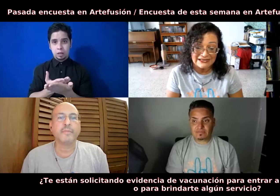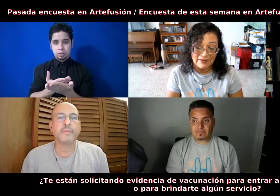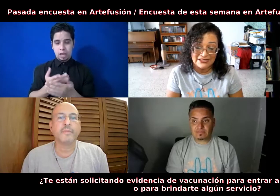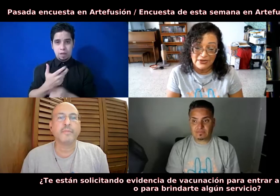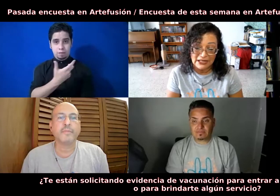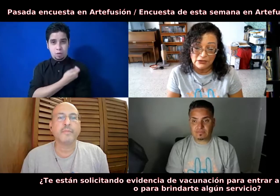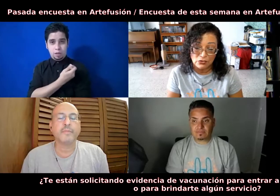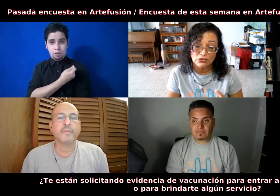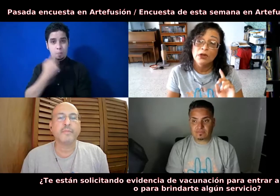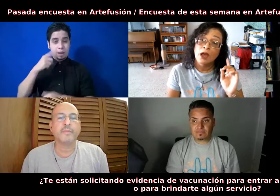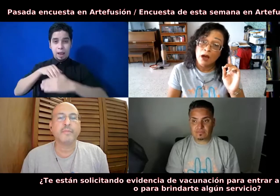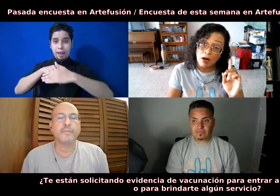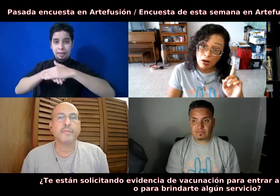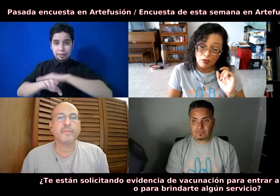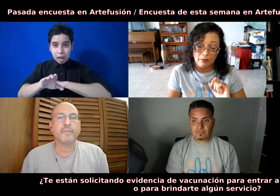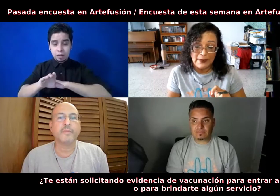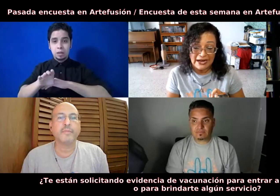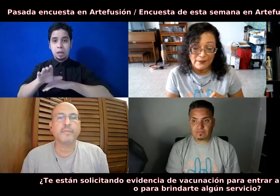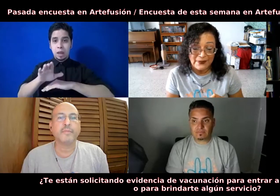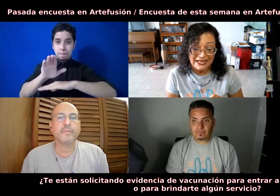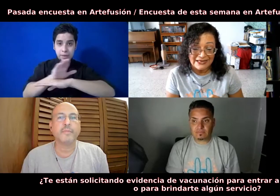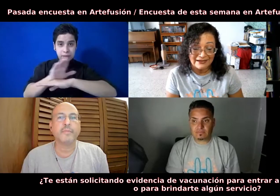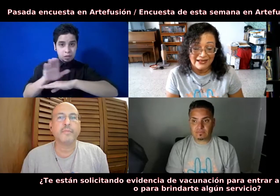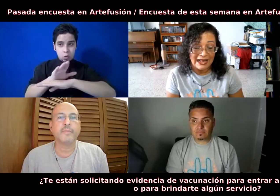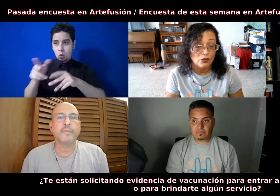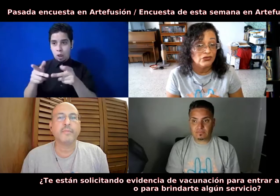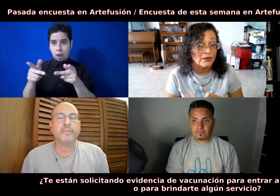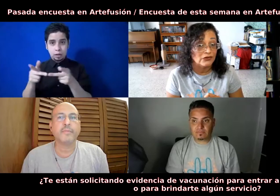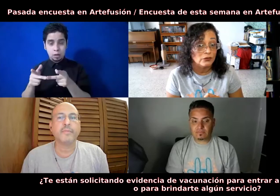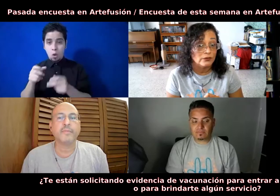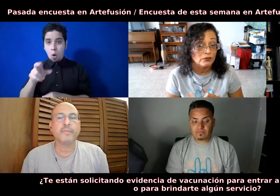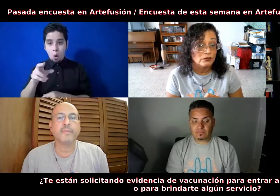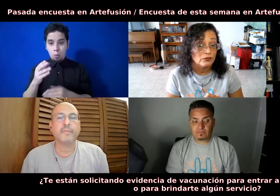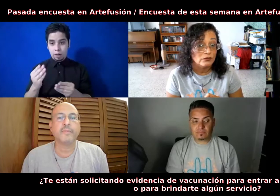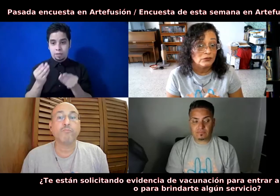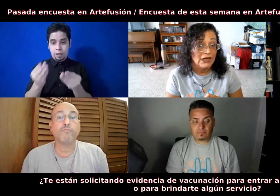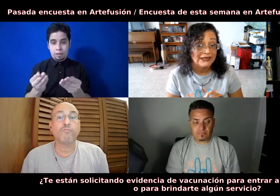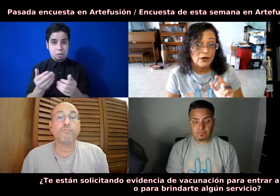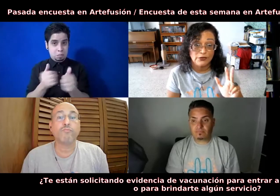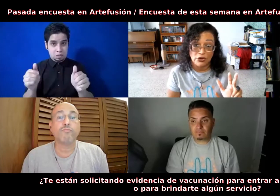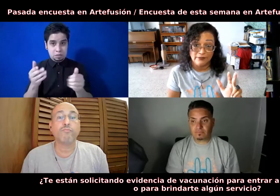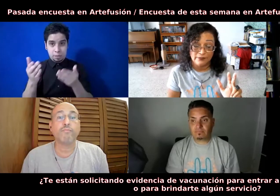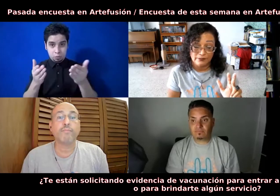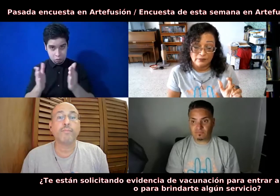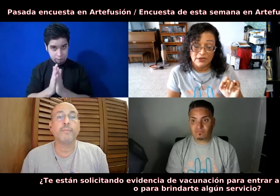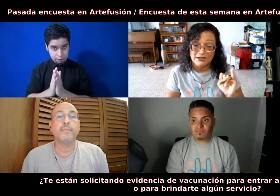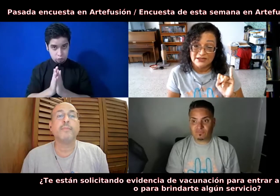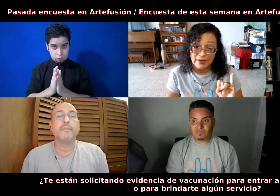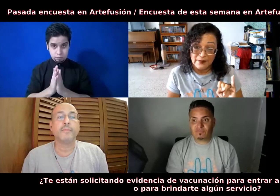establecimientos o para brindarte algún servicio? Hay tres opciones, siempre,